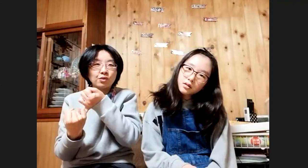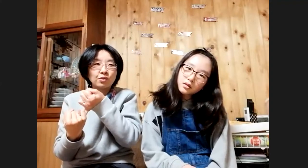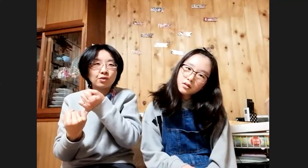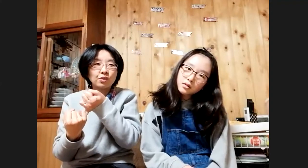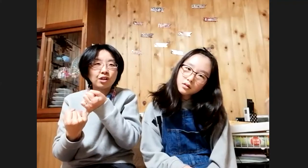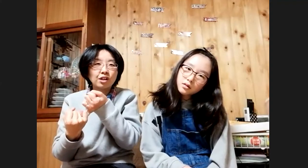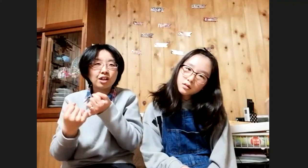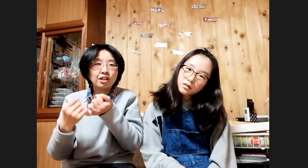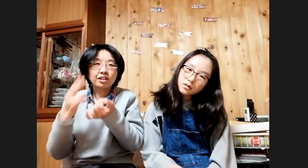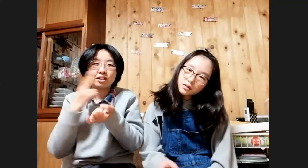きって